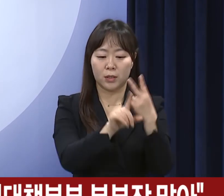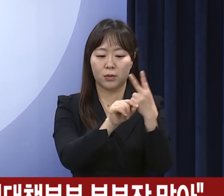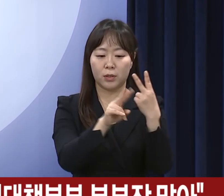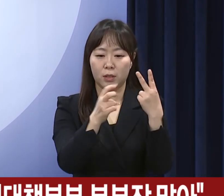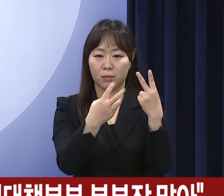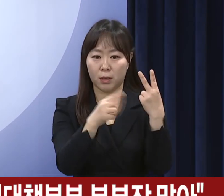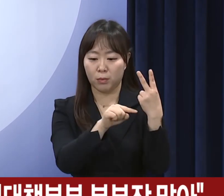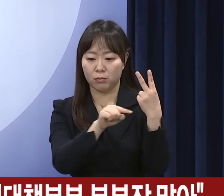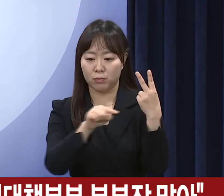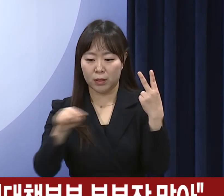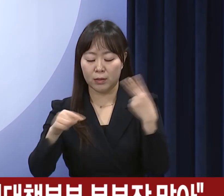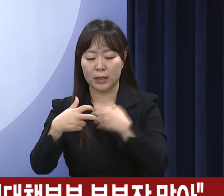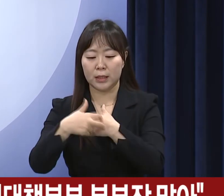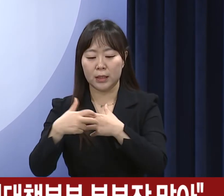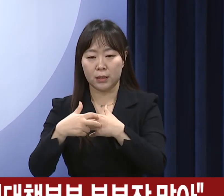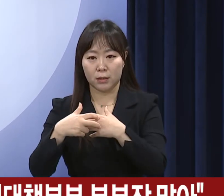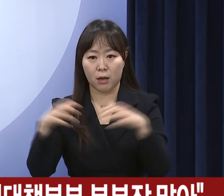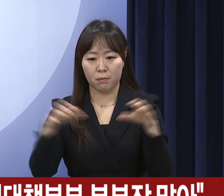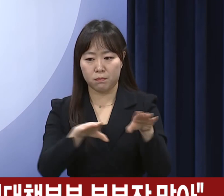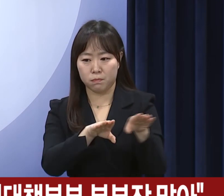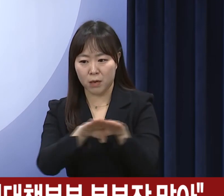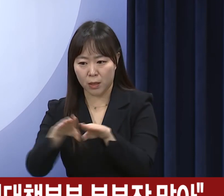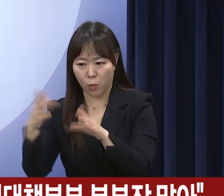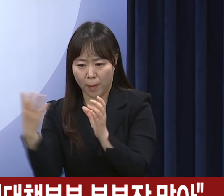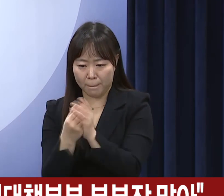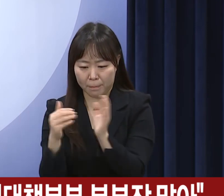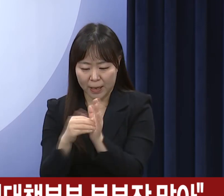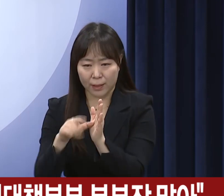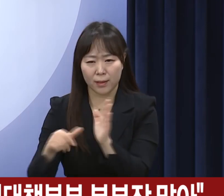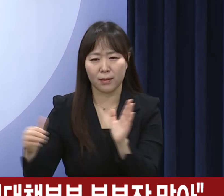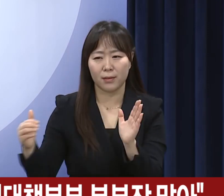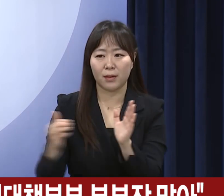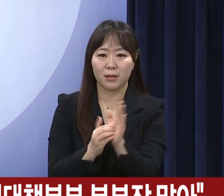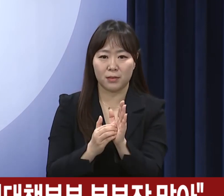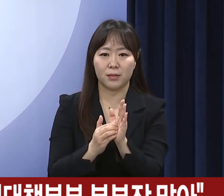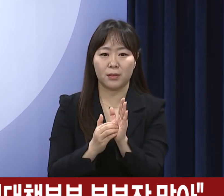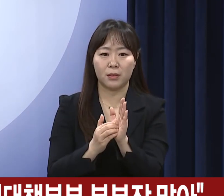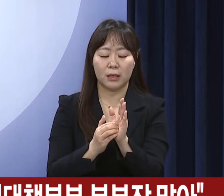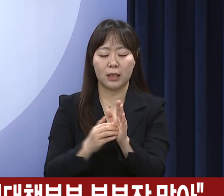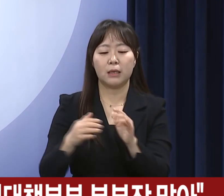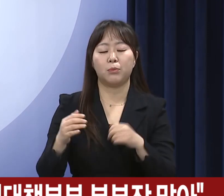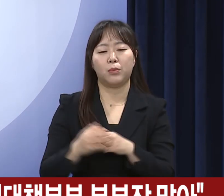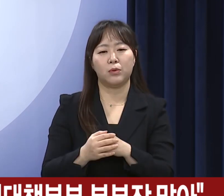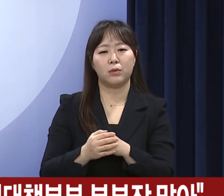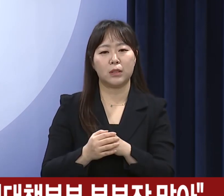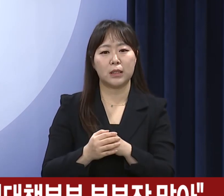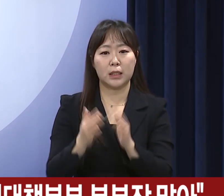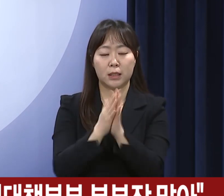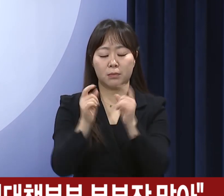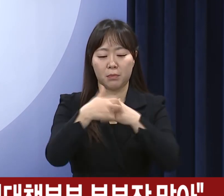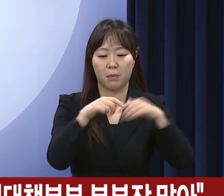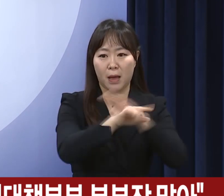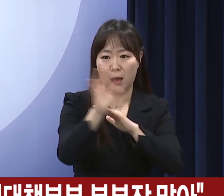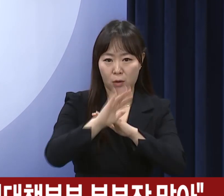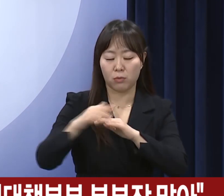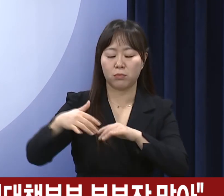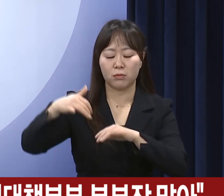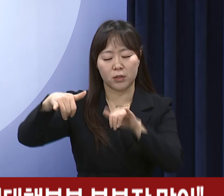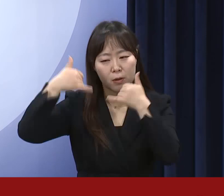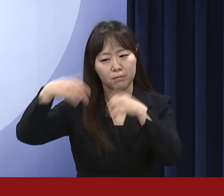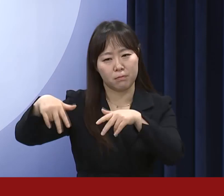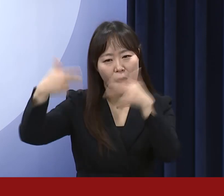23일부터 의사집단행동이 종료되는 시점까지 비대면 진료를 전면 허용합니다.